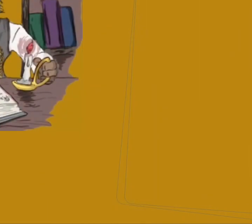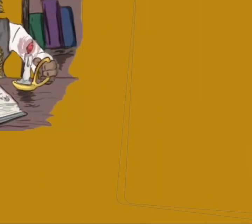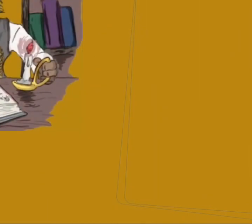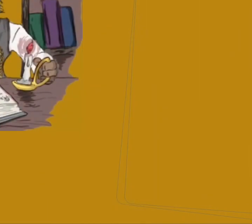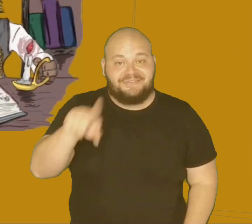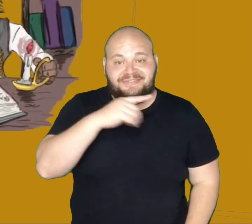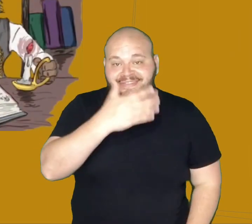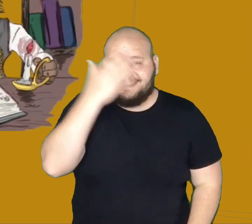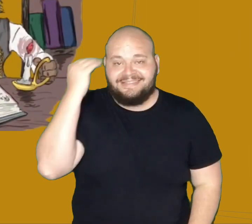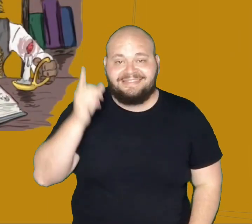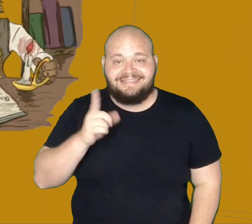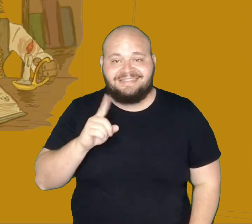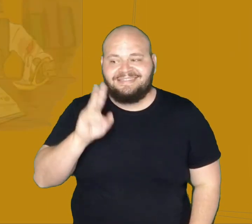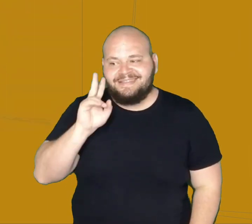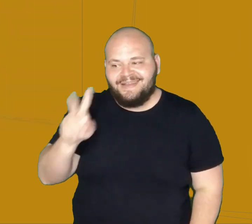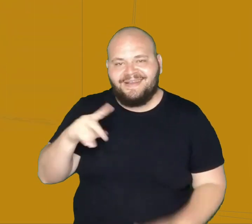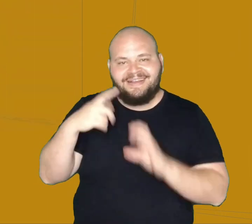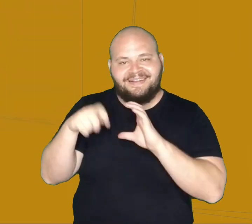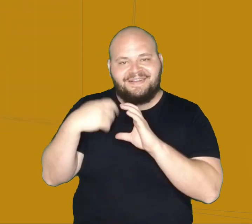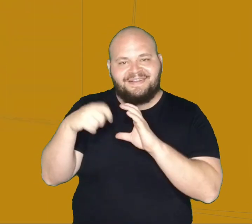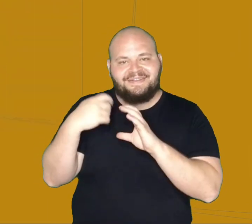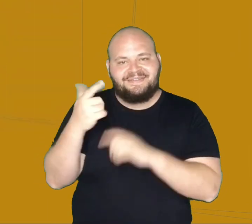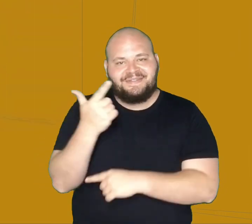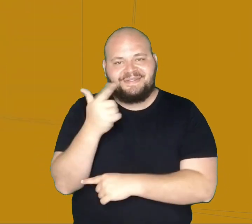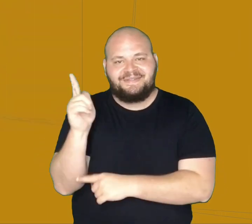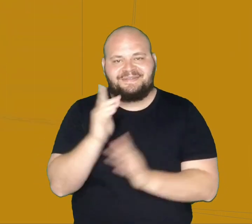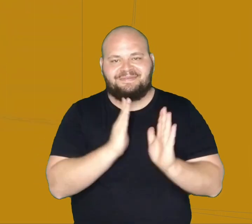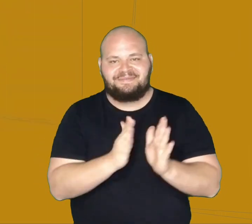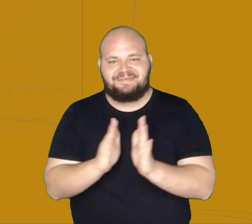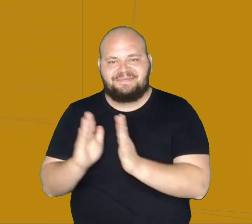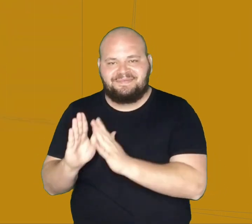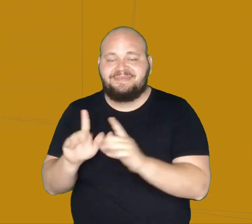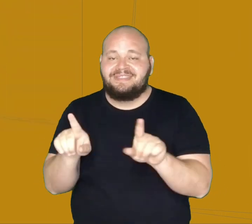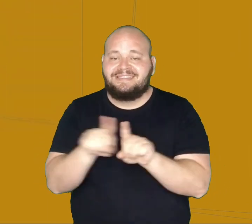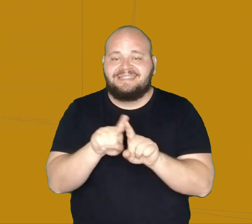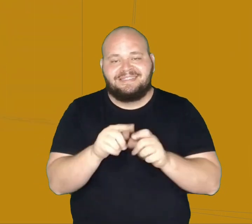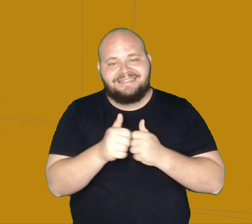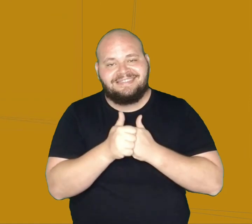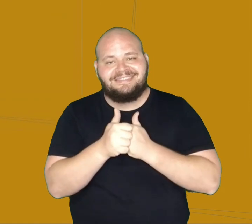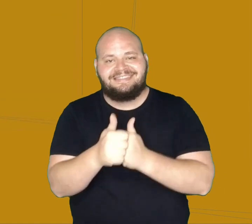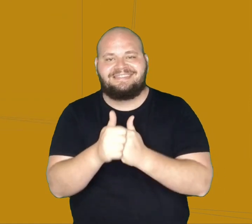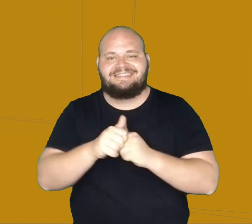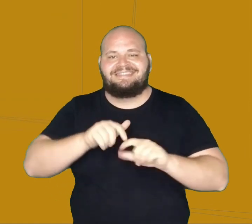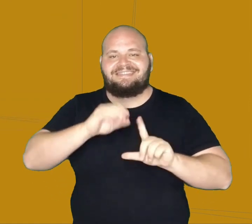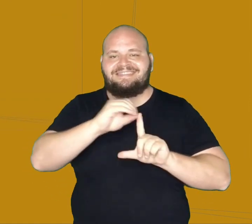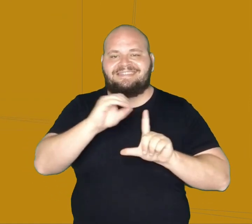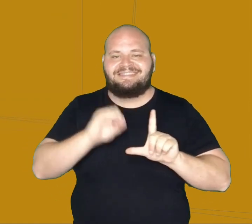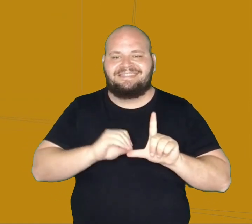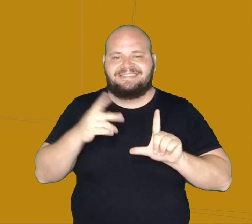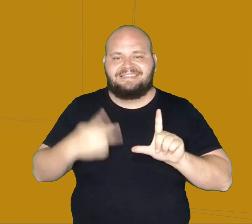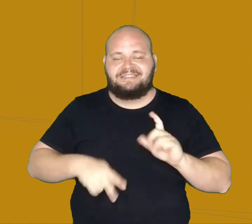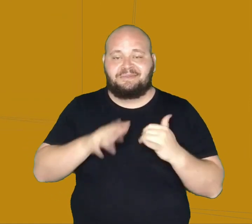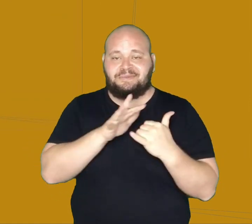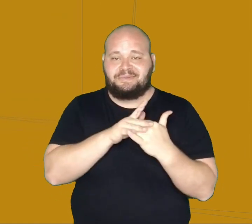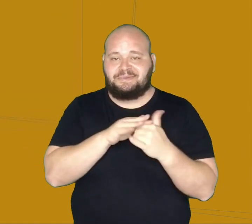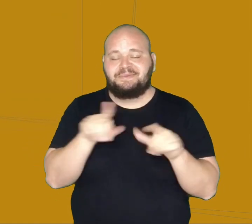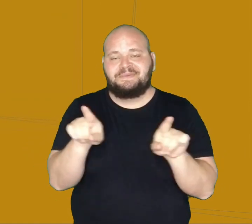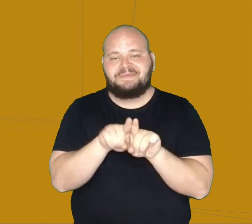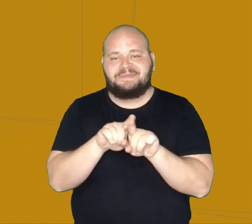Não esqueça de conferir os outros vídeos da série e de seguir o Letras na Rede aqui no YouTube e também no